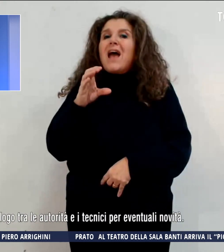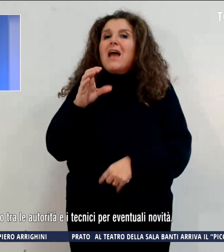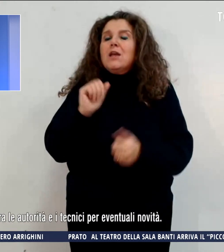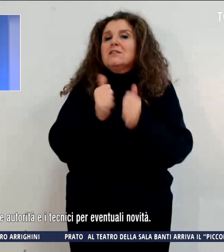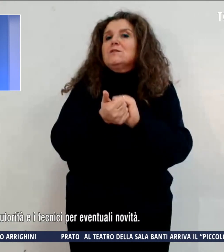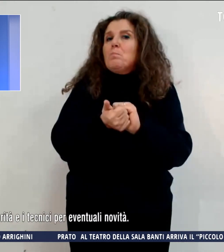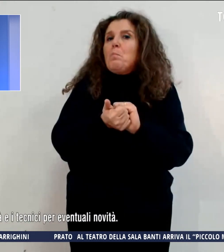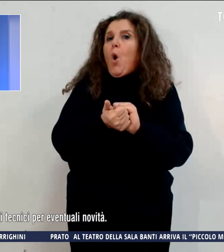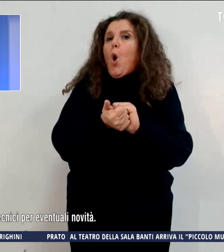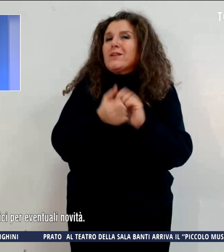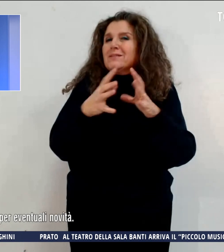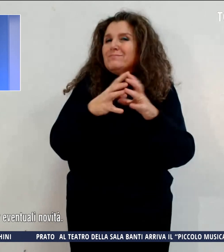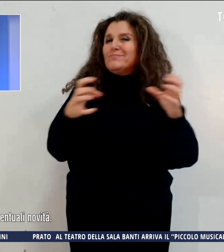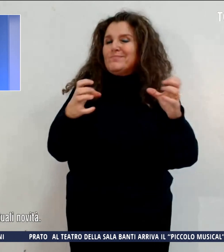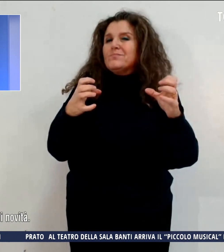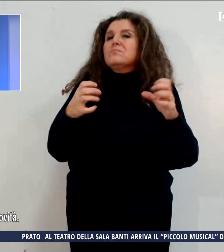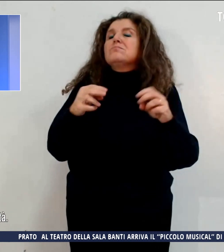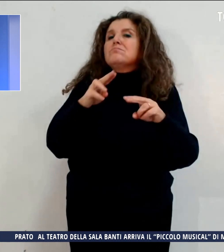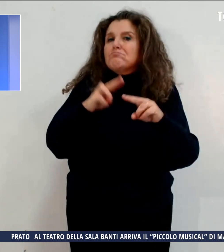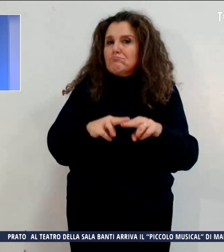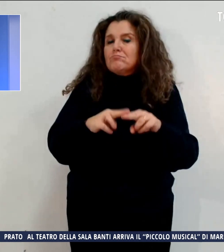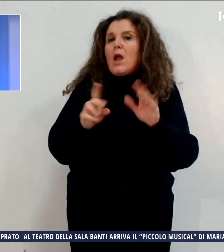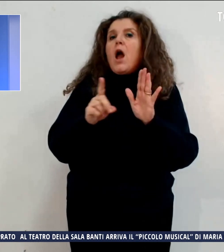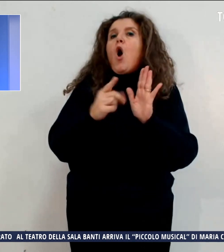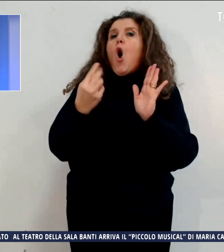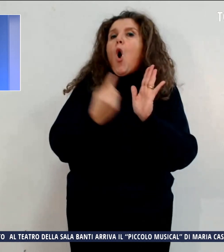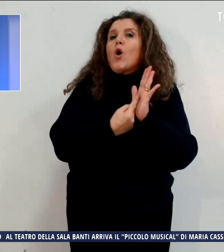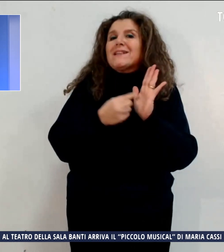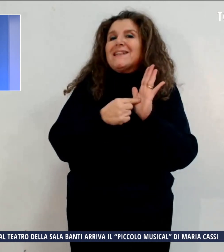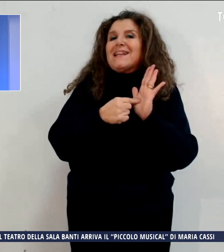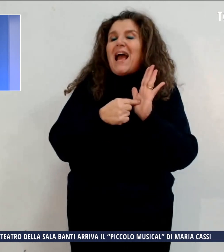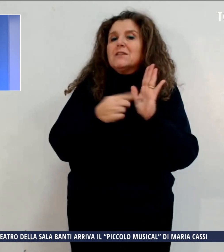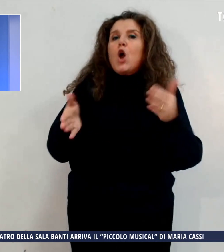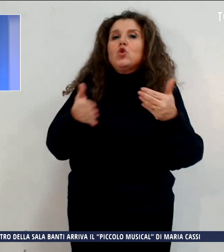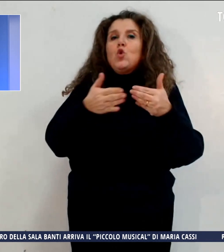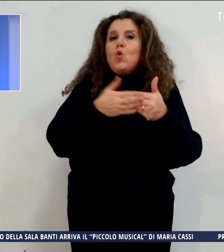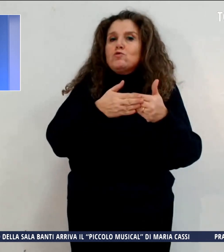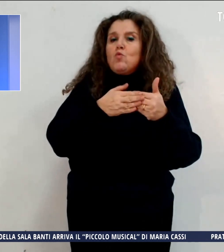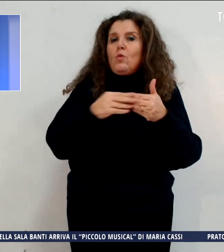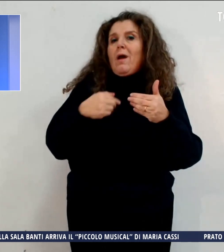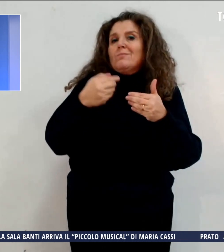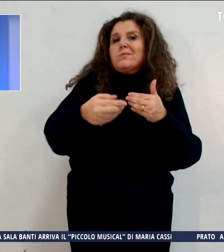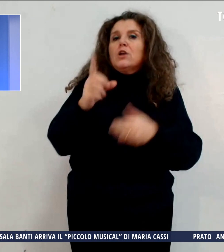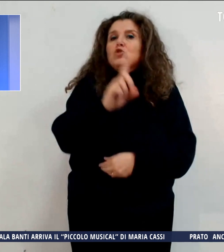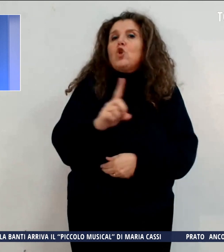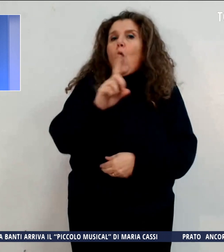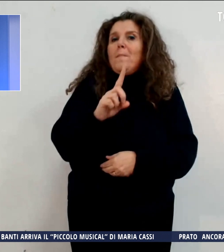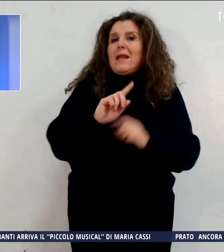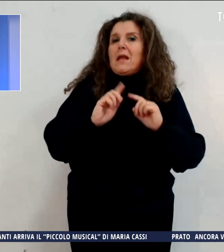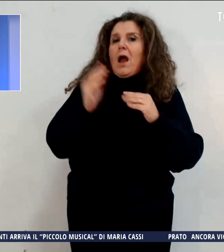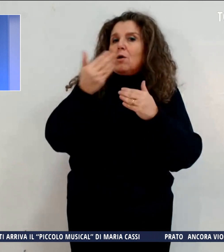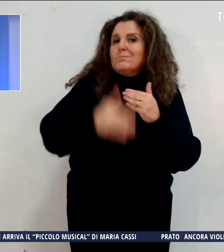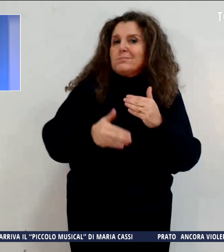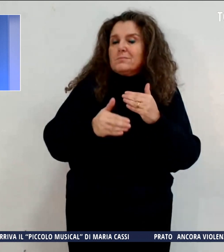permane la precedente ordinanza con chiusura fino a domenica compresa. Resta aperto